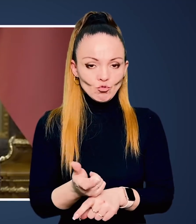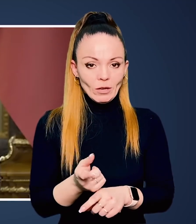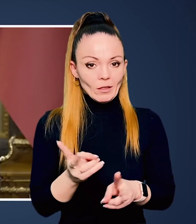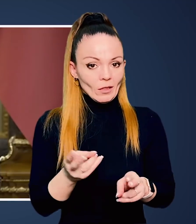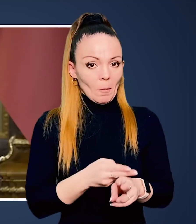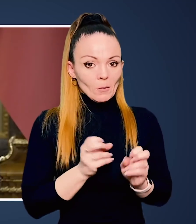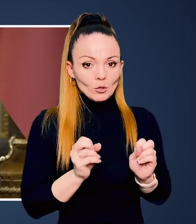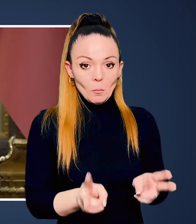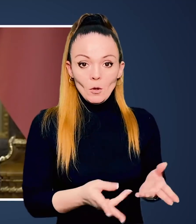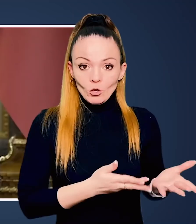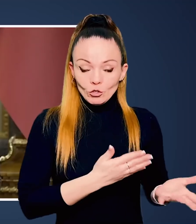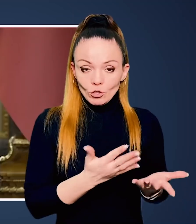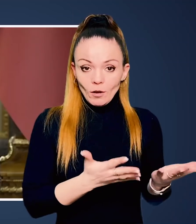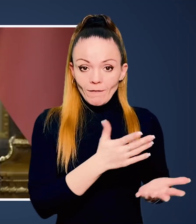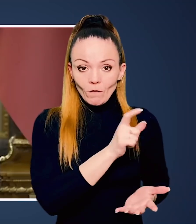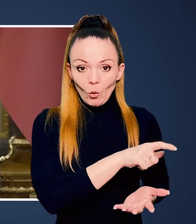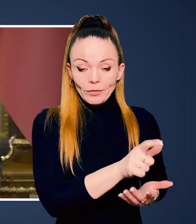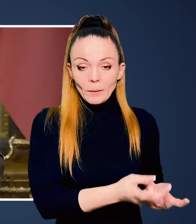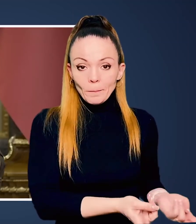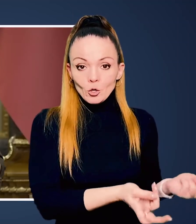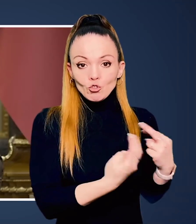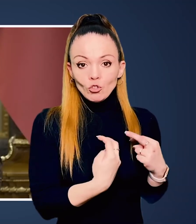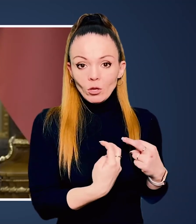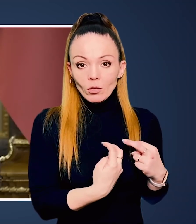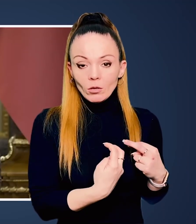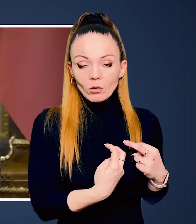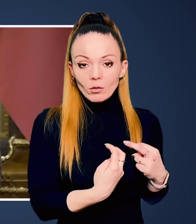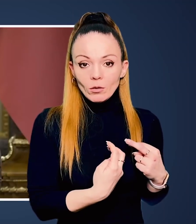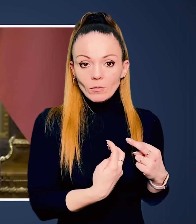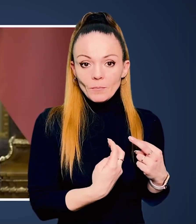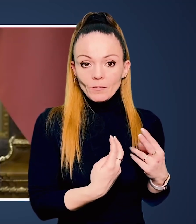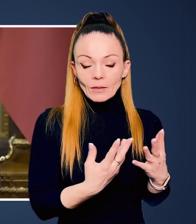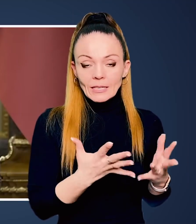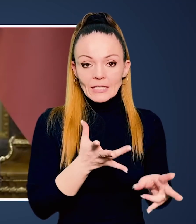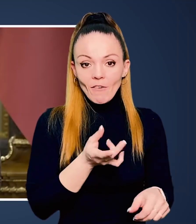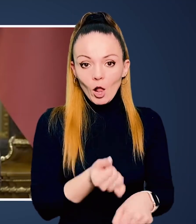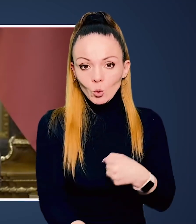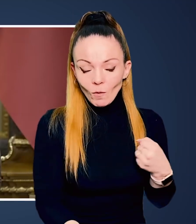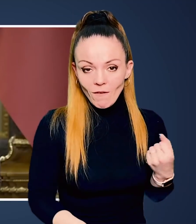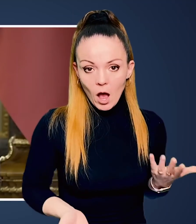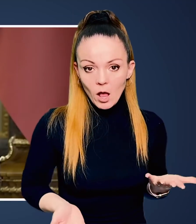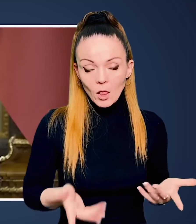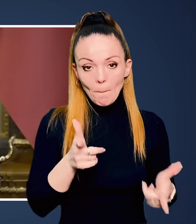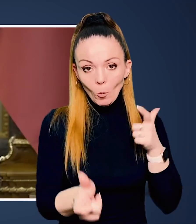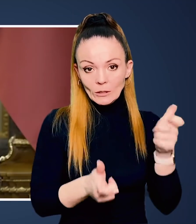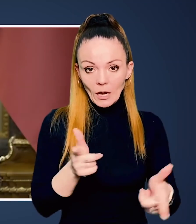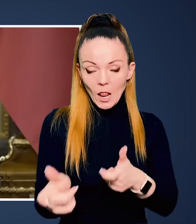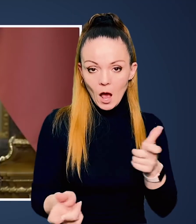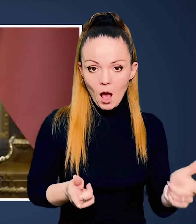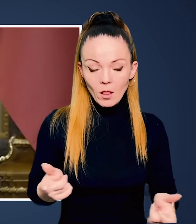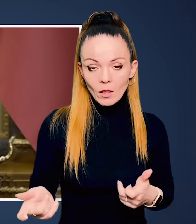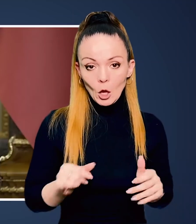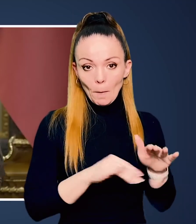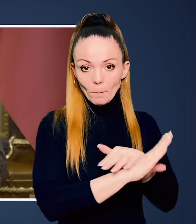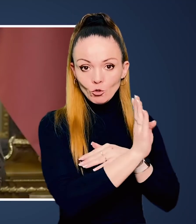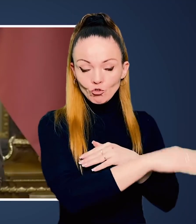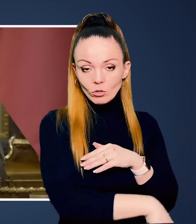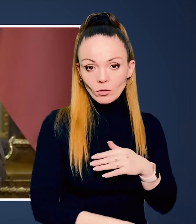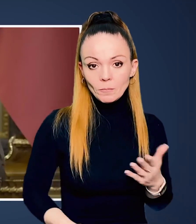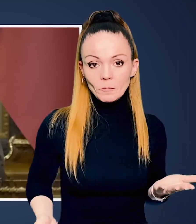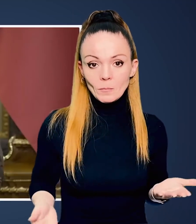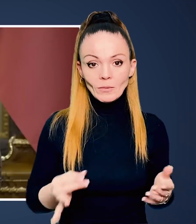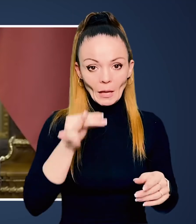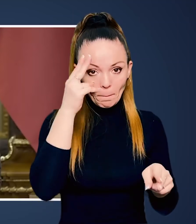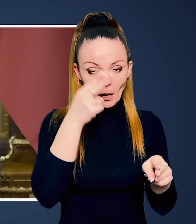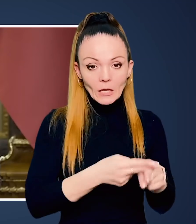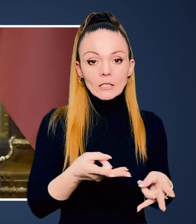браття та сестри дуже небезпечні. Вони прийшли, зґвалтували,